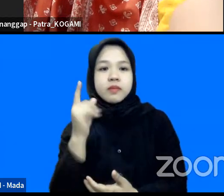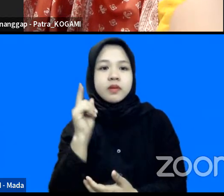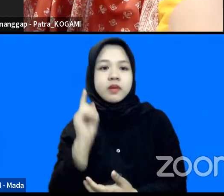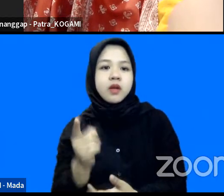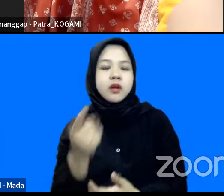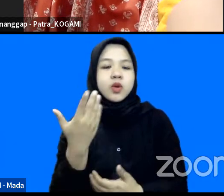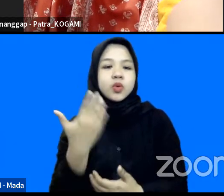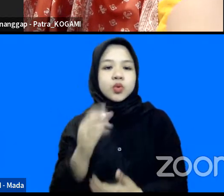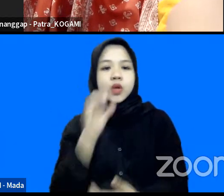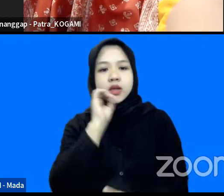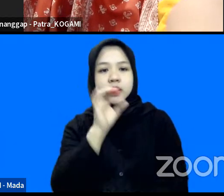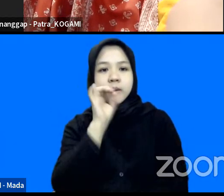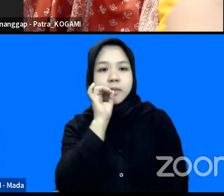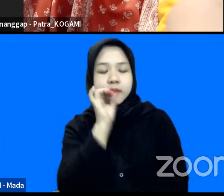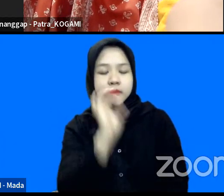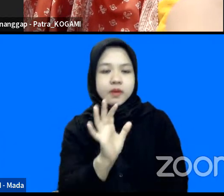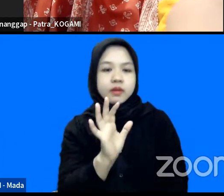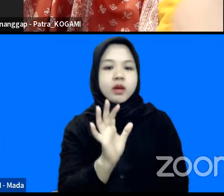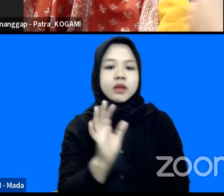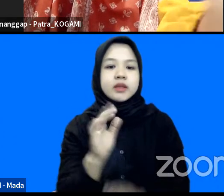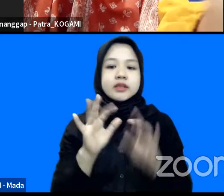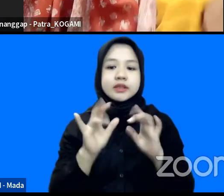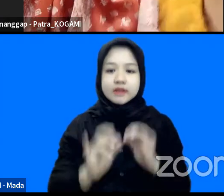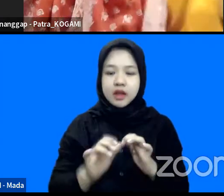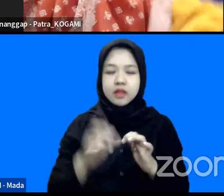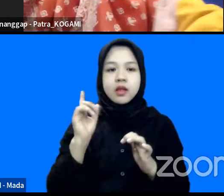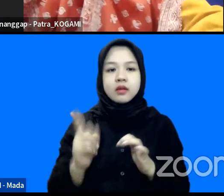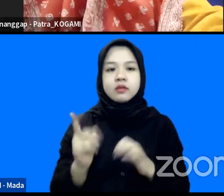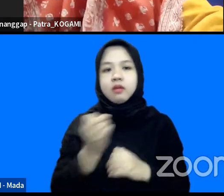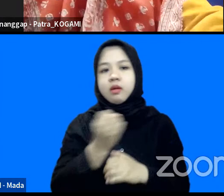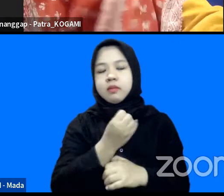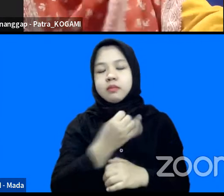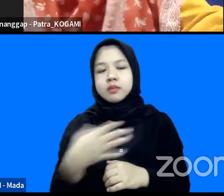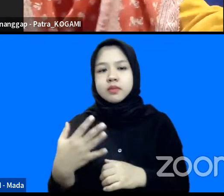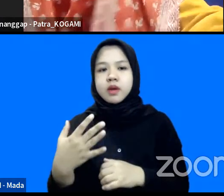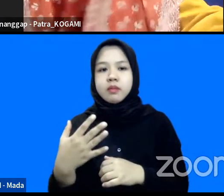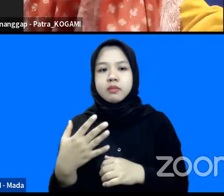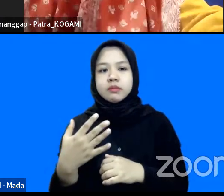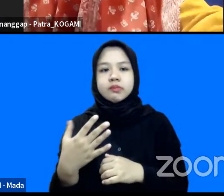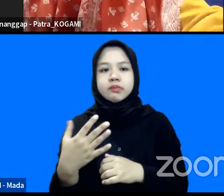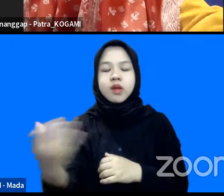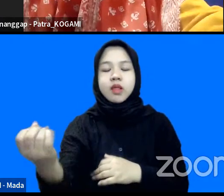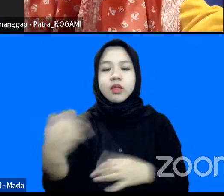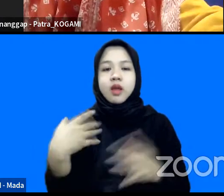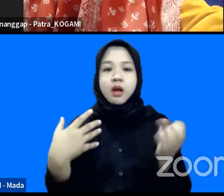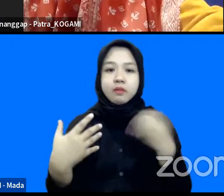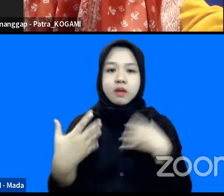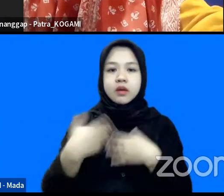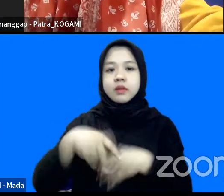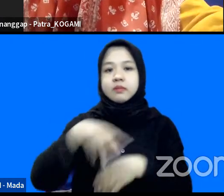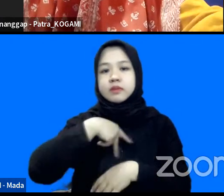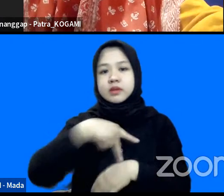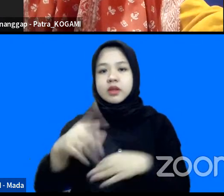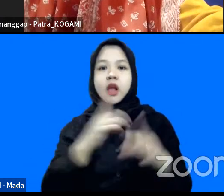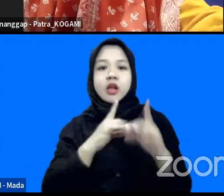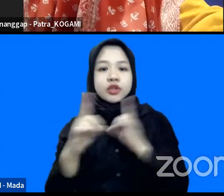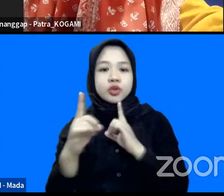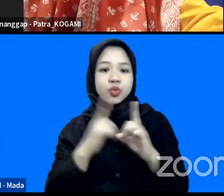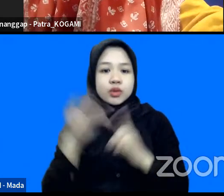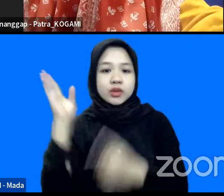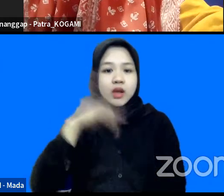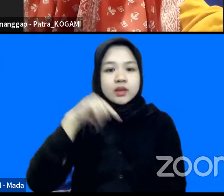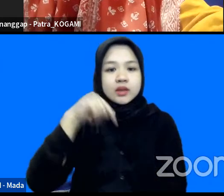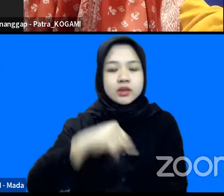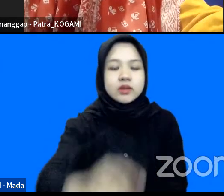disampaikan di chat ada beberapa tanggapan dari peserta diskusi kita hari ini